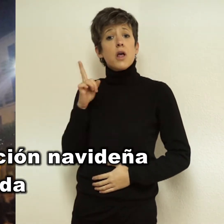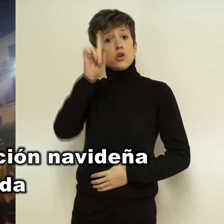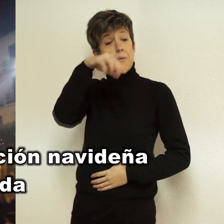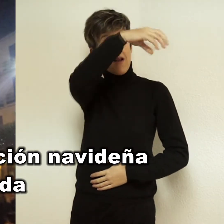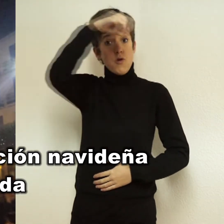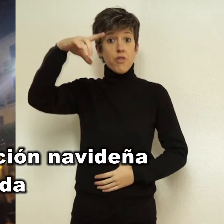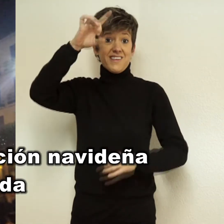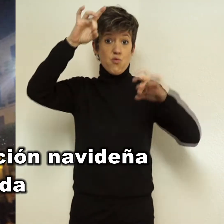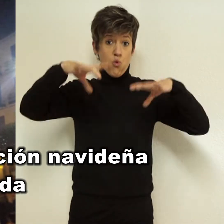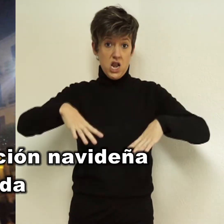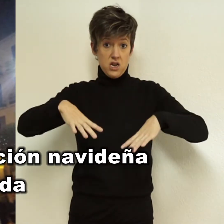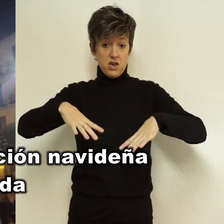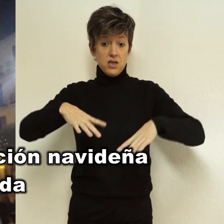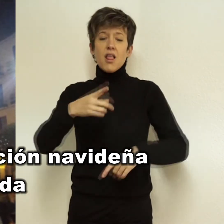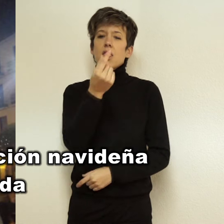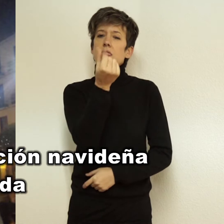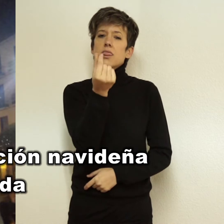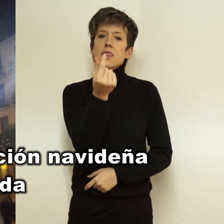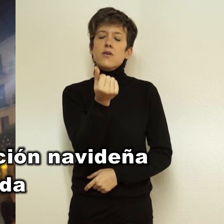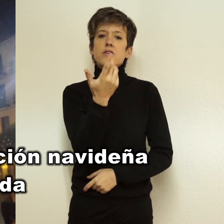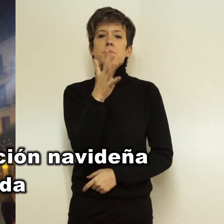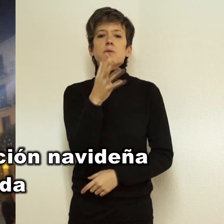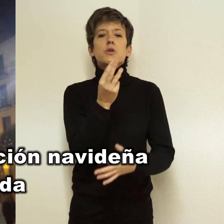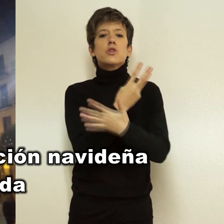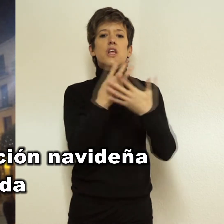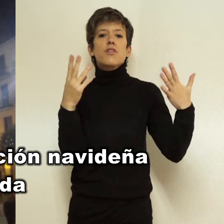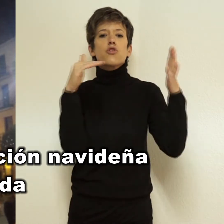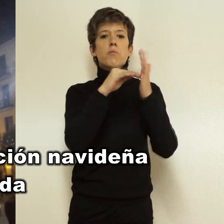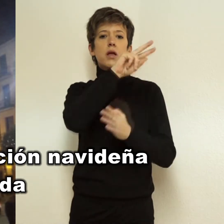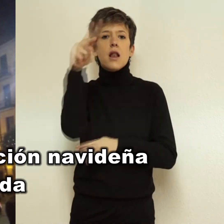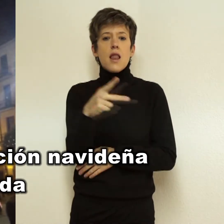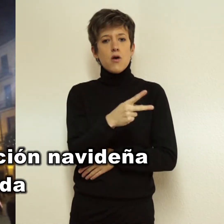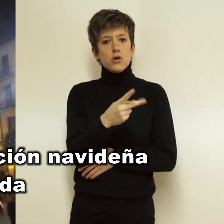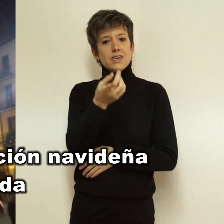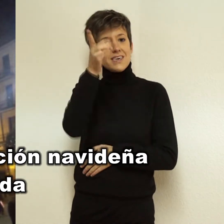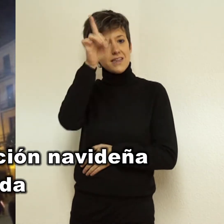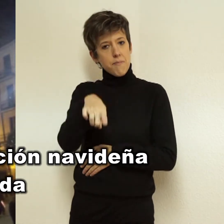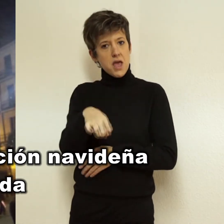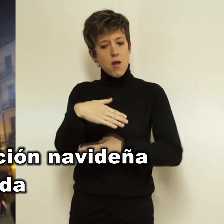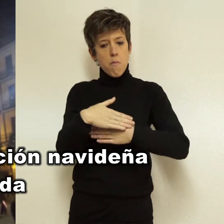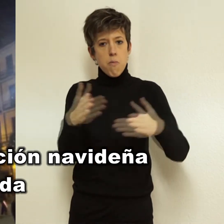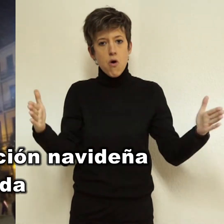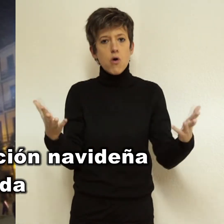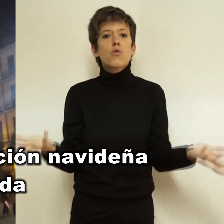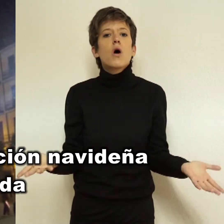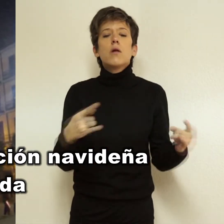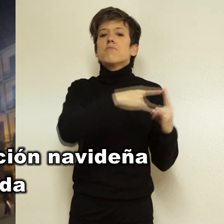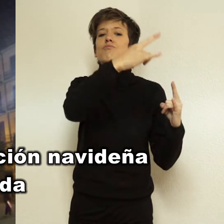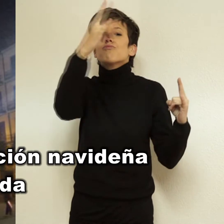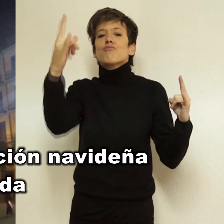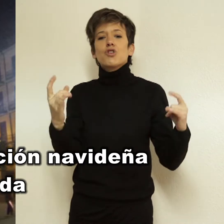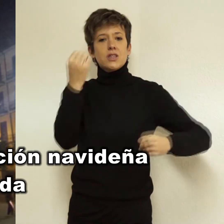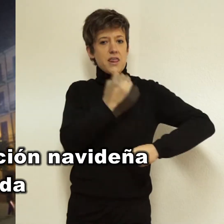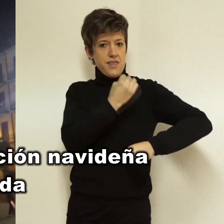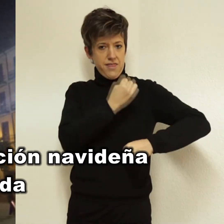infraestructura del pasado año, que tiene un coste cercano a los 18.000 euros, y también ha mantenido como fecha de pistoletazo de salida